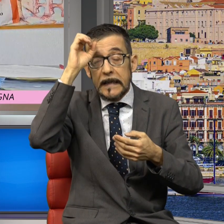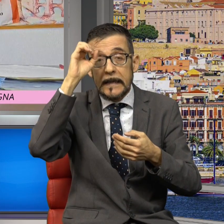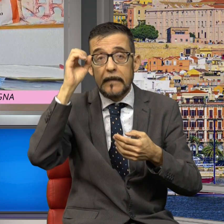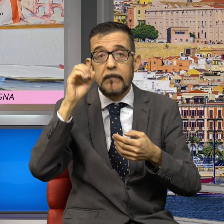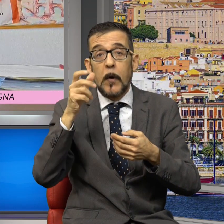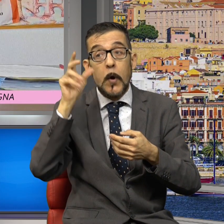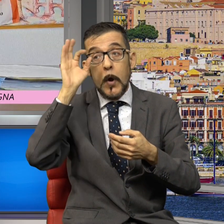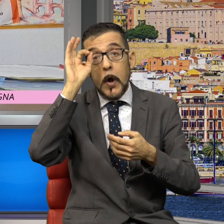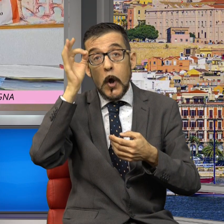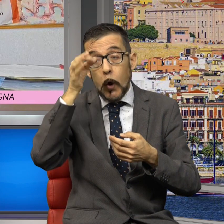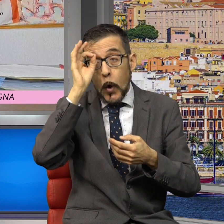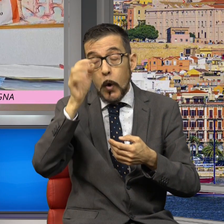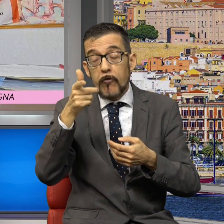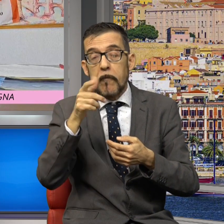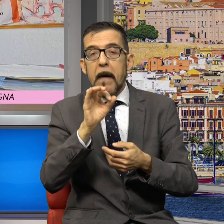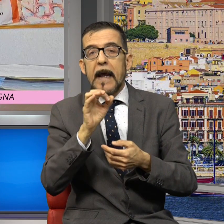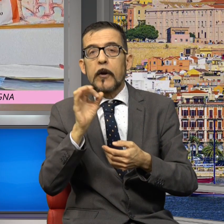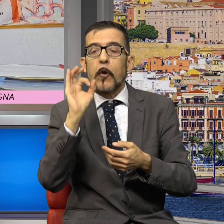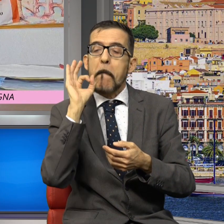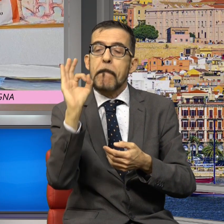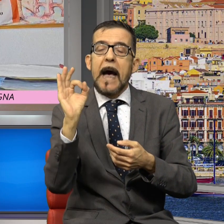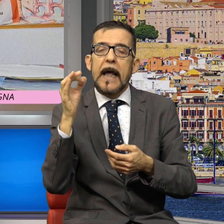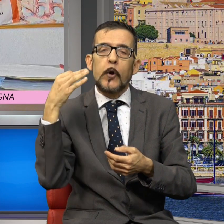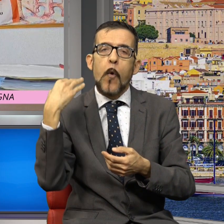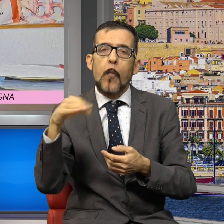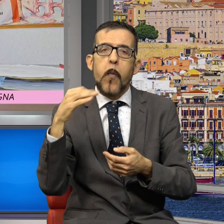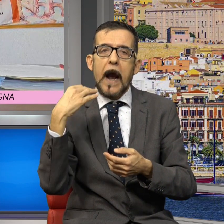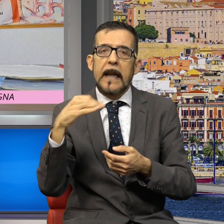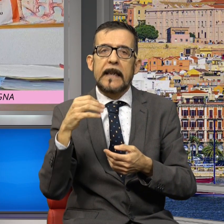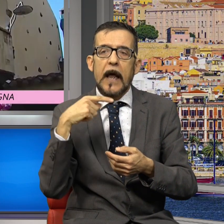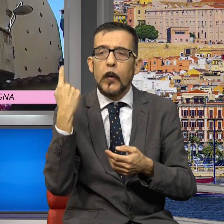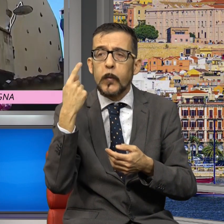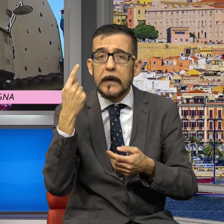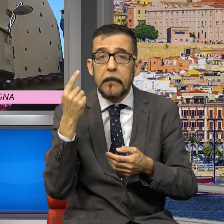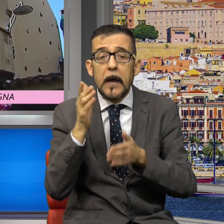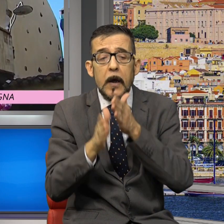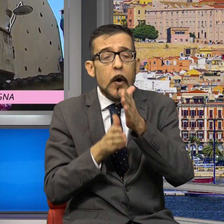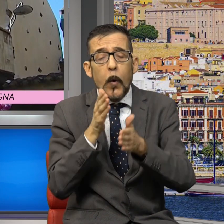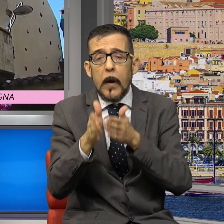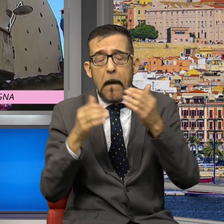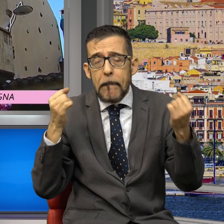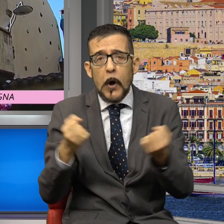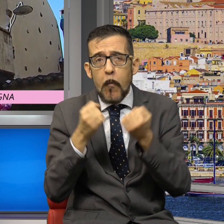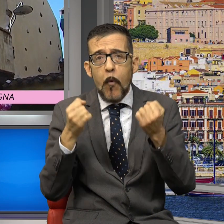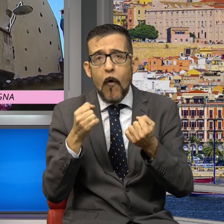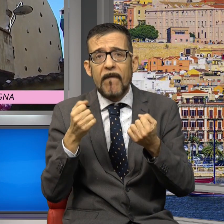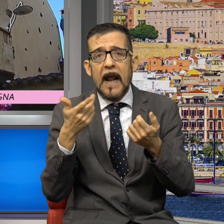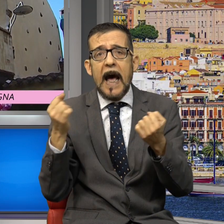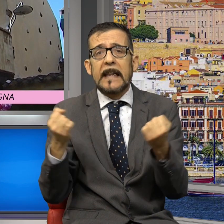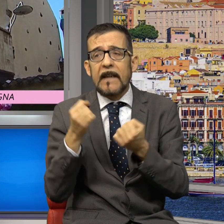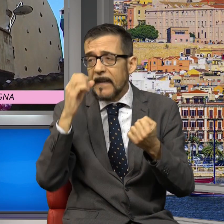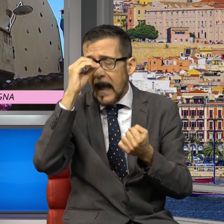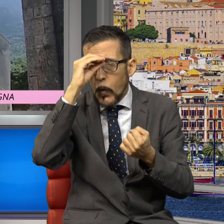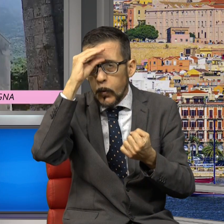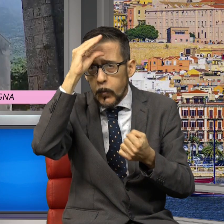di questo marco di qualità è uno stimolo per noi amministratori, per tutti gli operativi, tutti operativi del settore, per continuare a promuovere attività green, attività culturali e